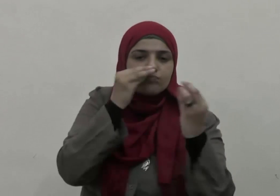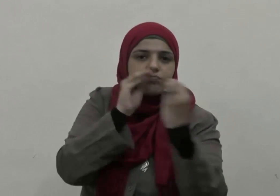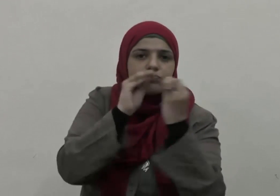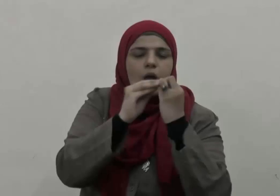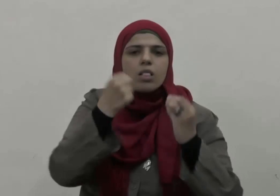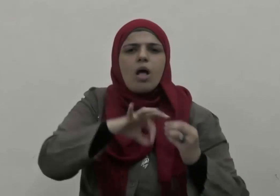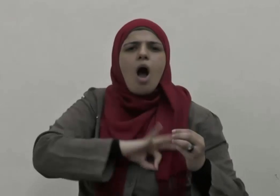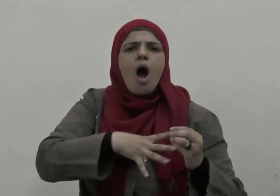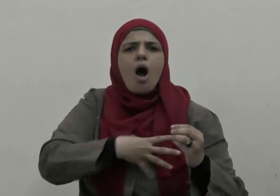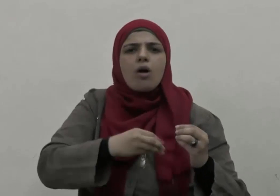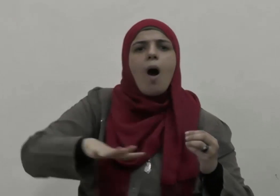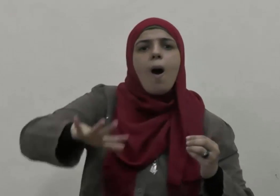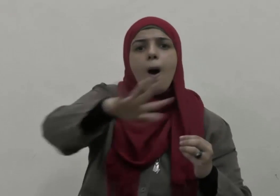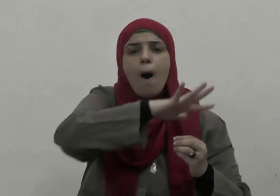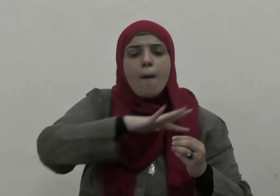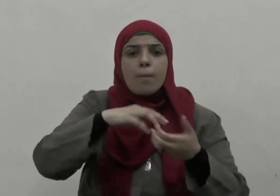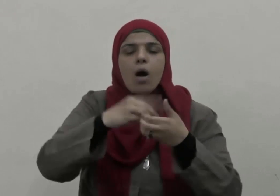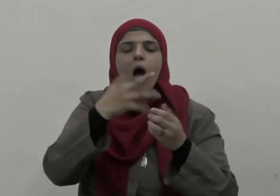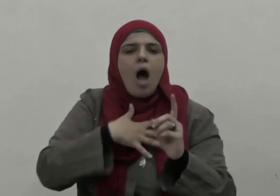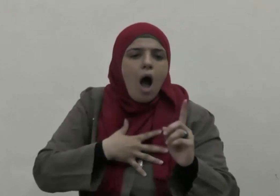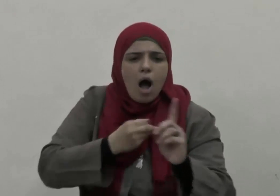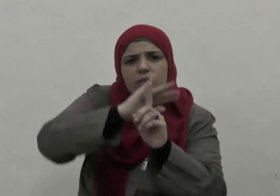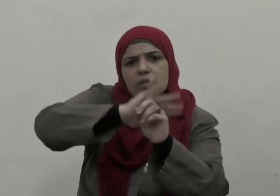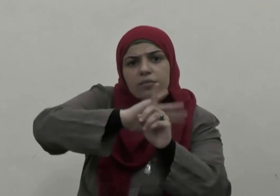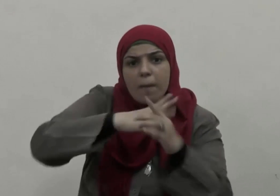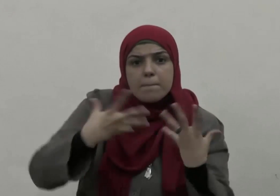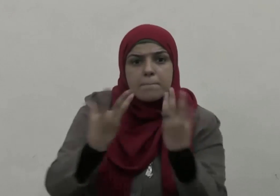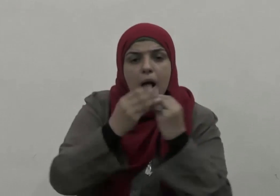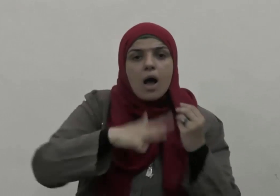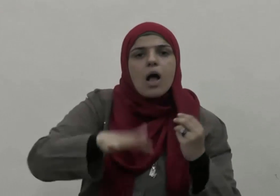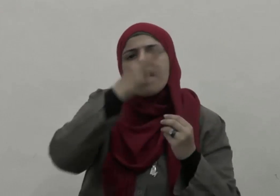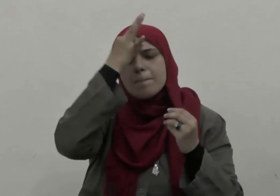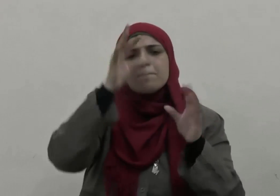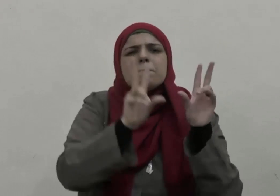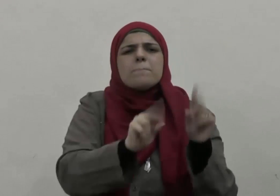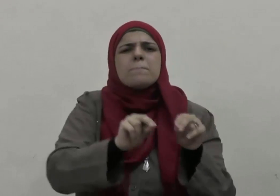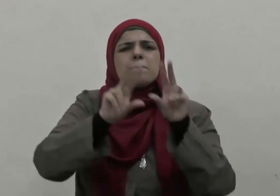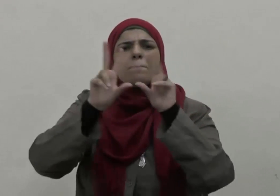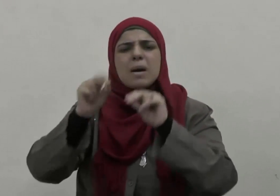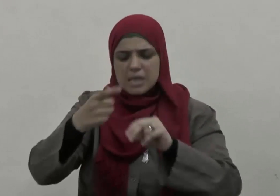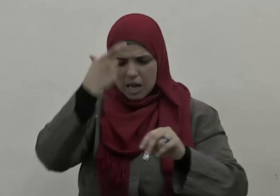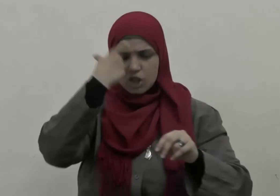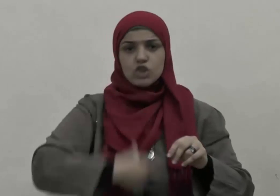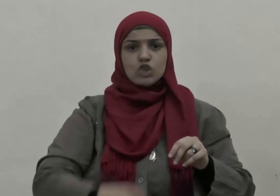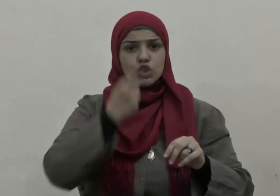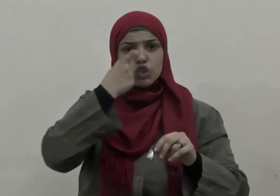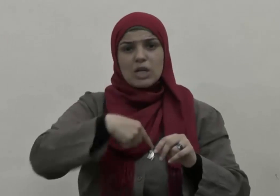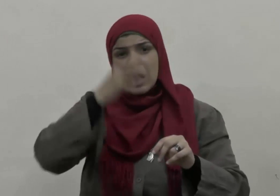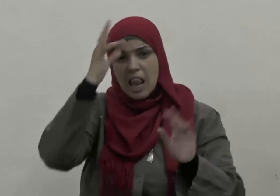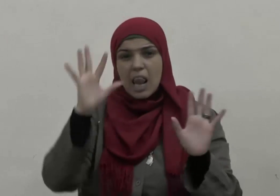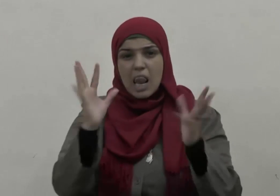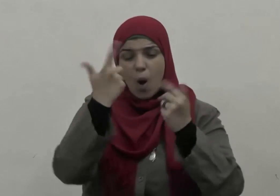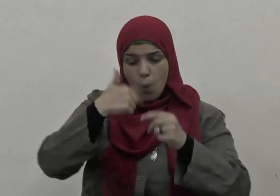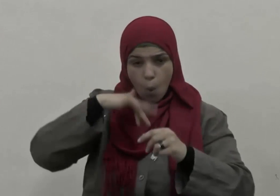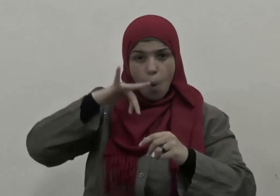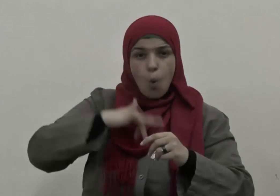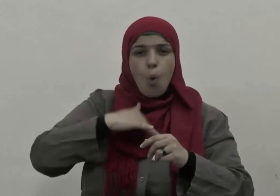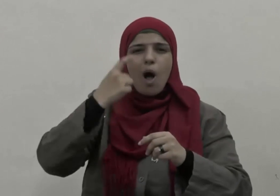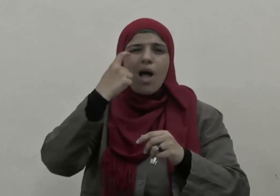وتراحمهم وتعاطفهم مفل الجسد إذا اشتكى منه